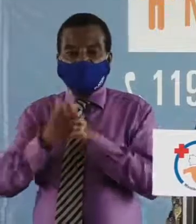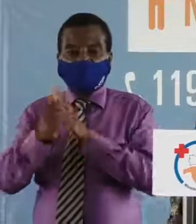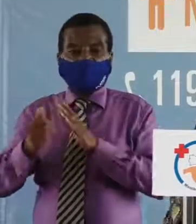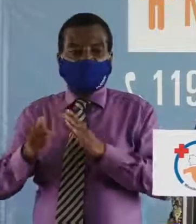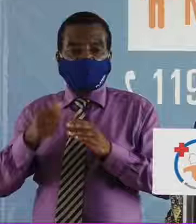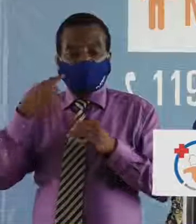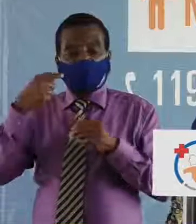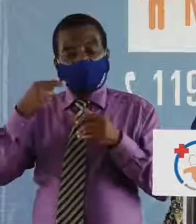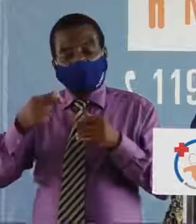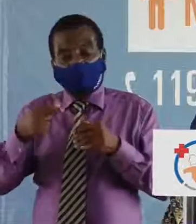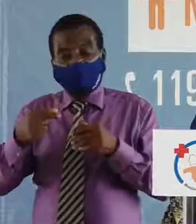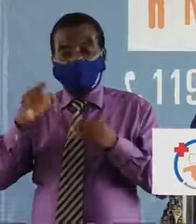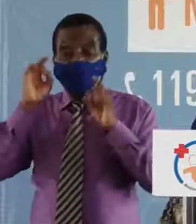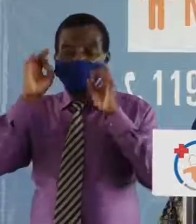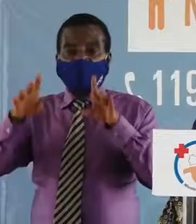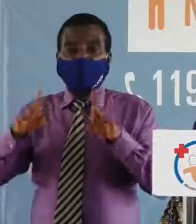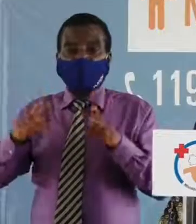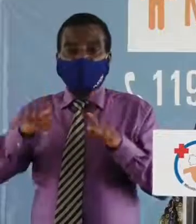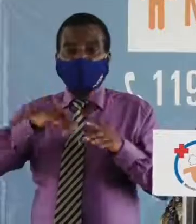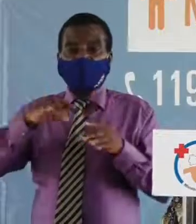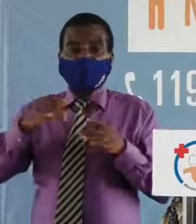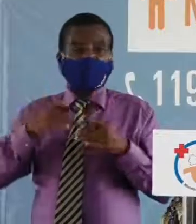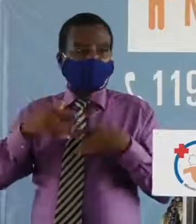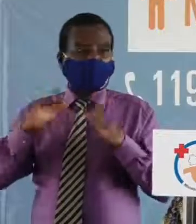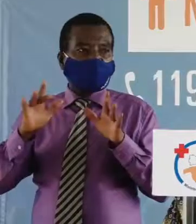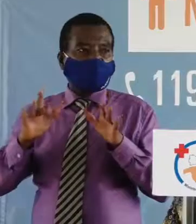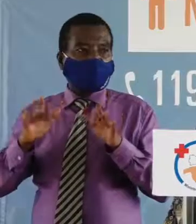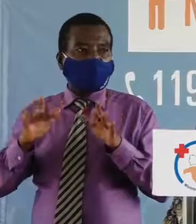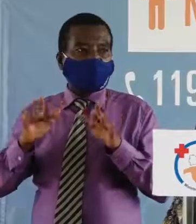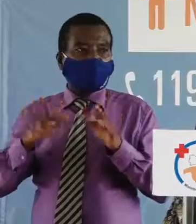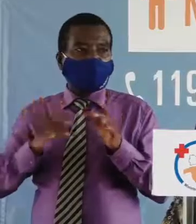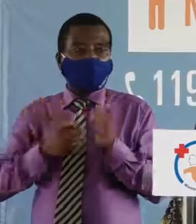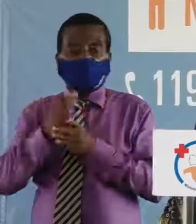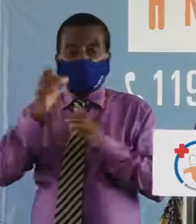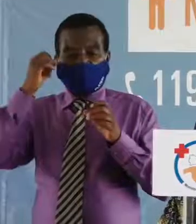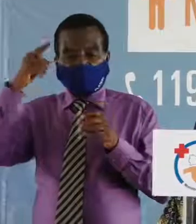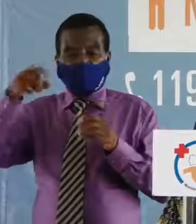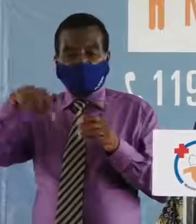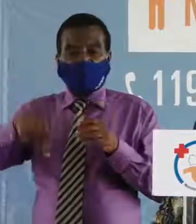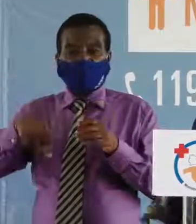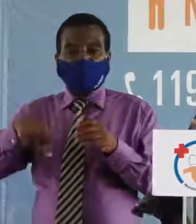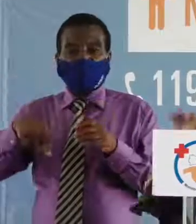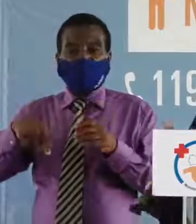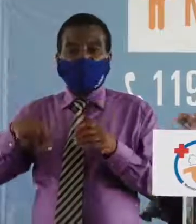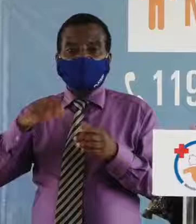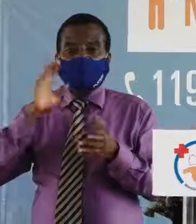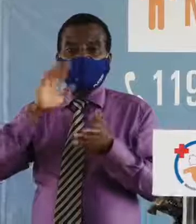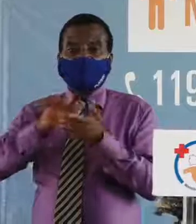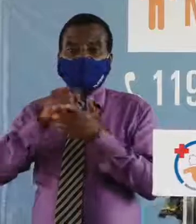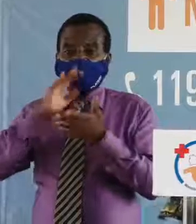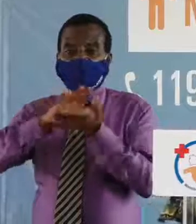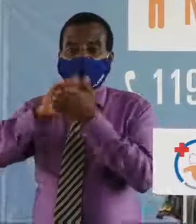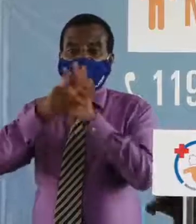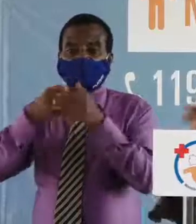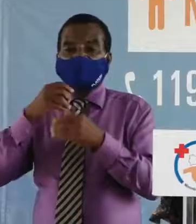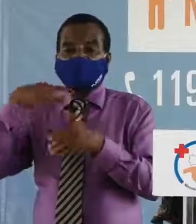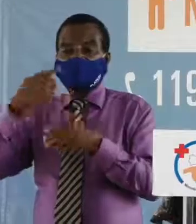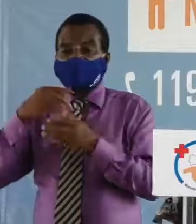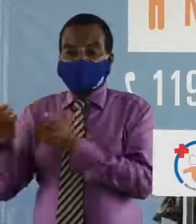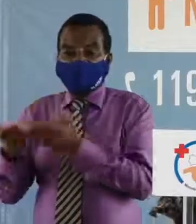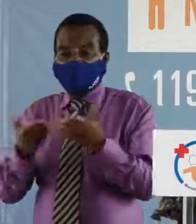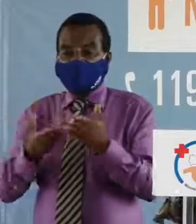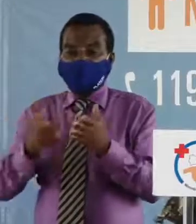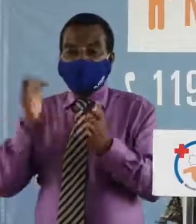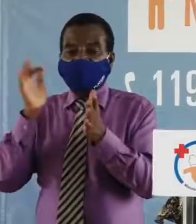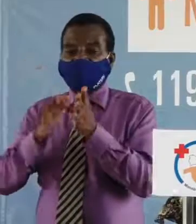asymptomatique voilà un peu le danger donc j'espère que l'internaute a bien compris que c'est la main qui transporte en touchant